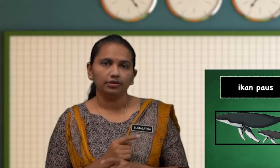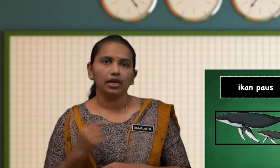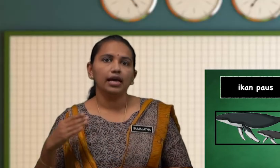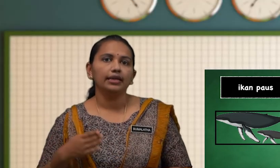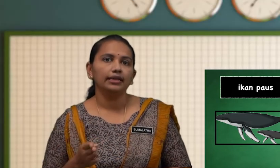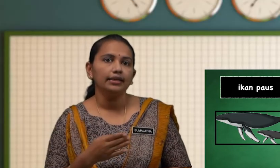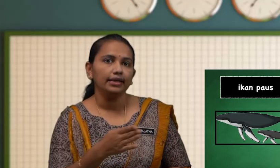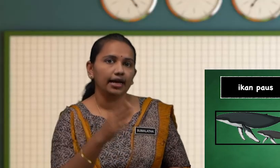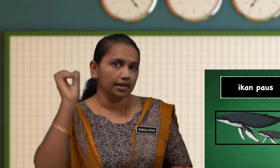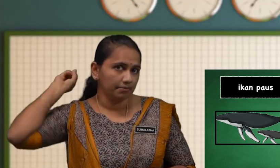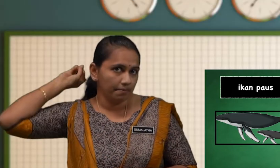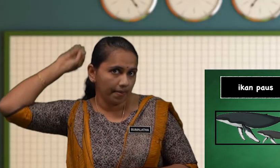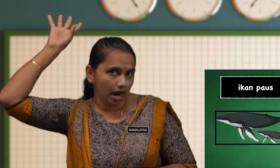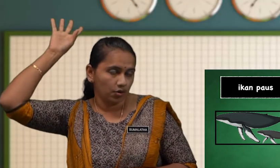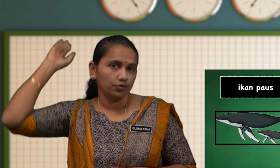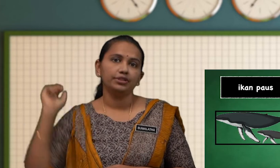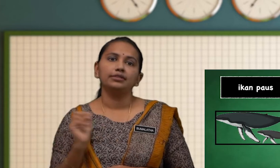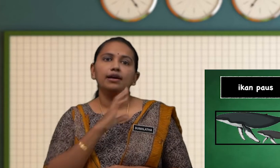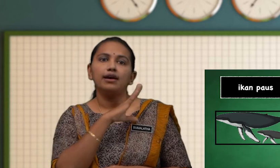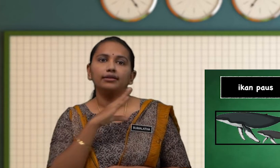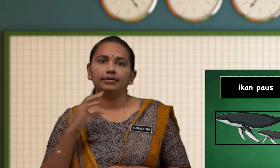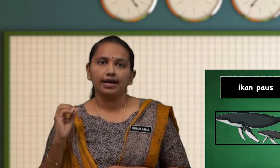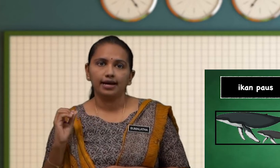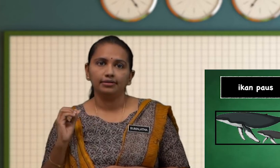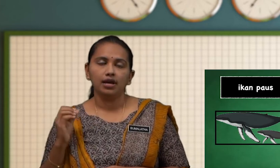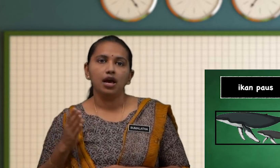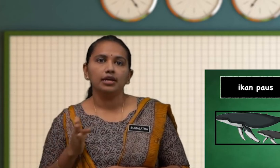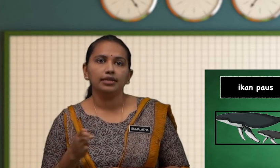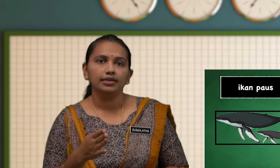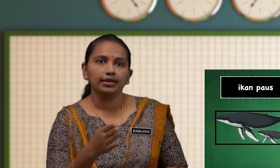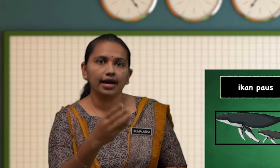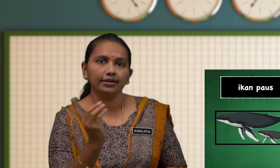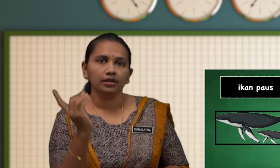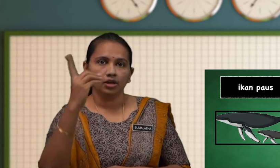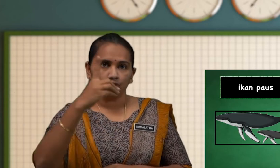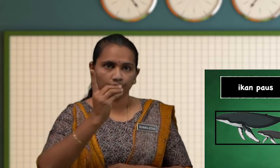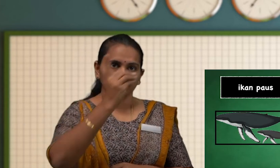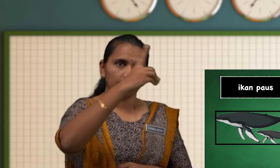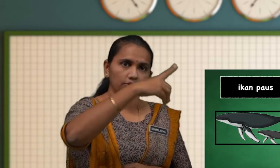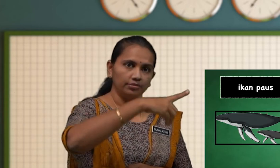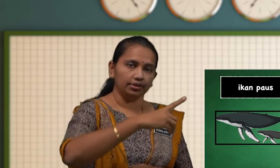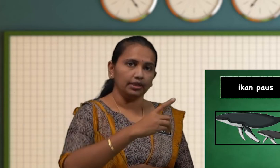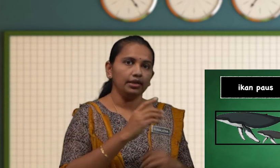Ikan Paus Dan Ikan Lumba Lumba